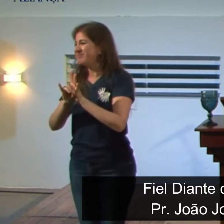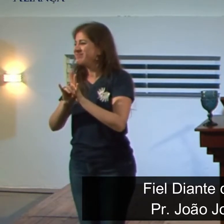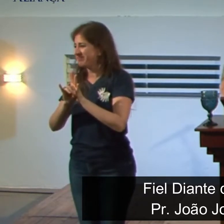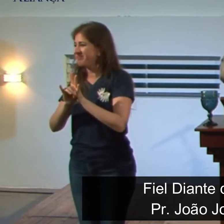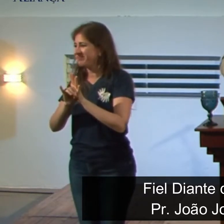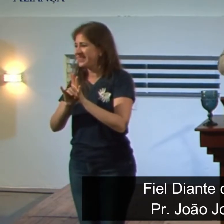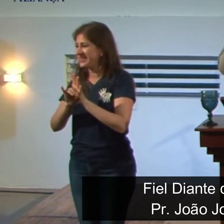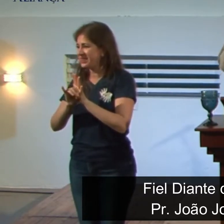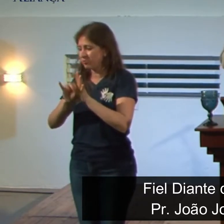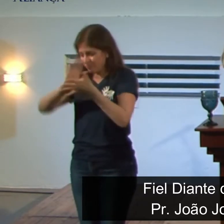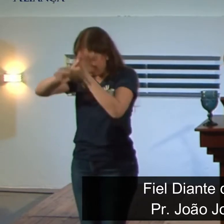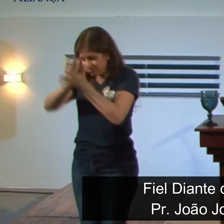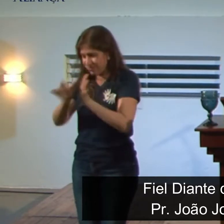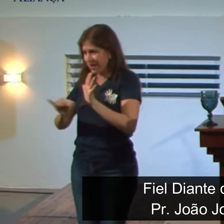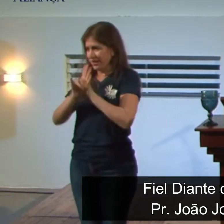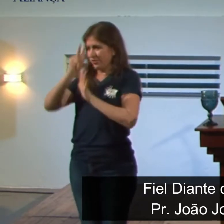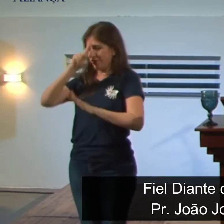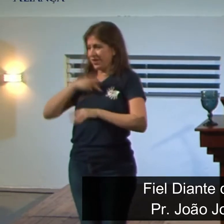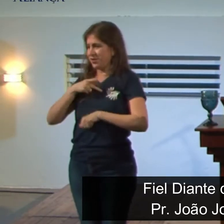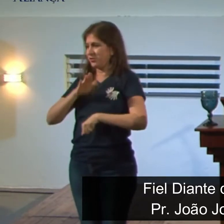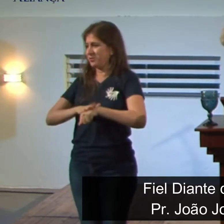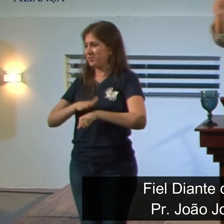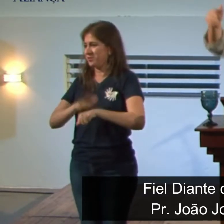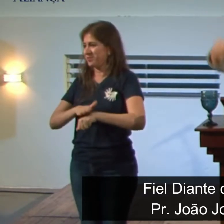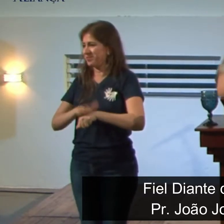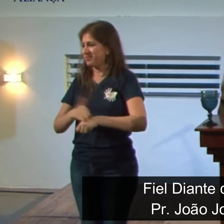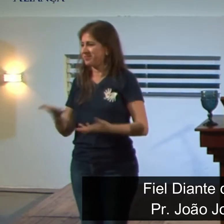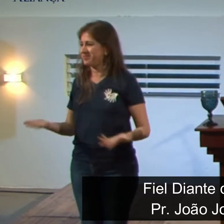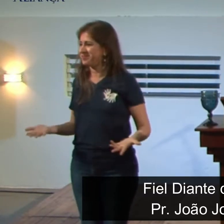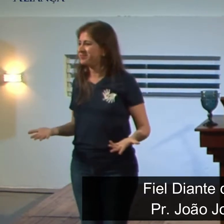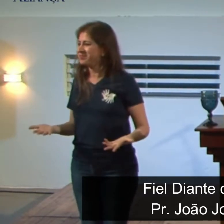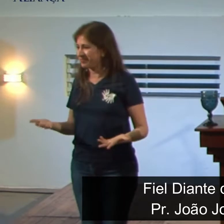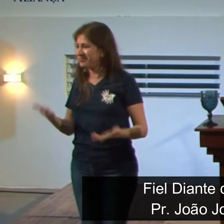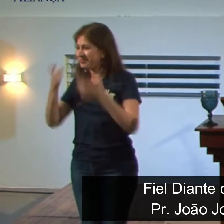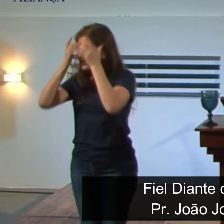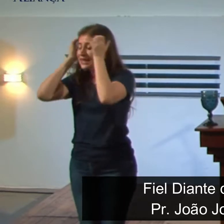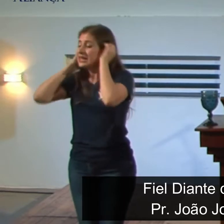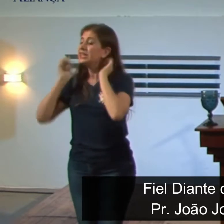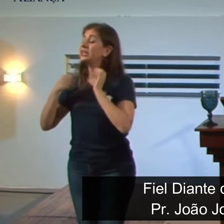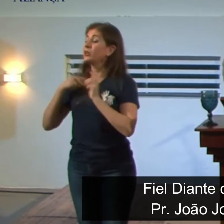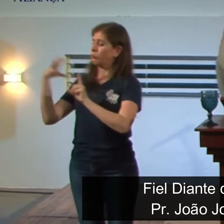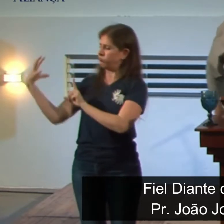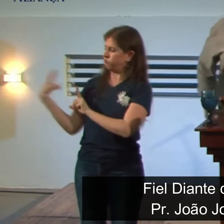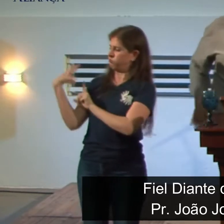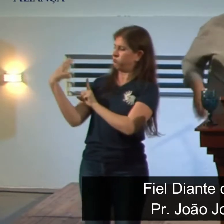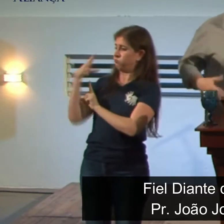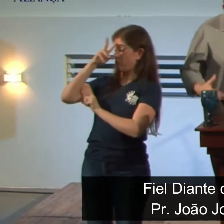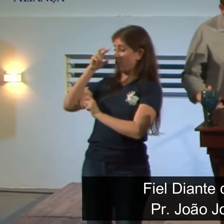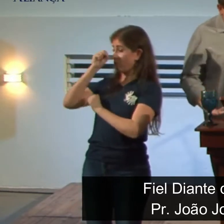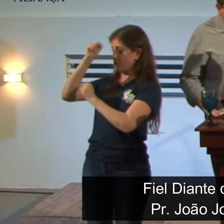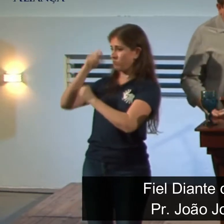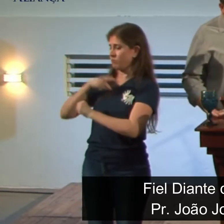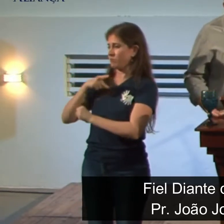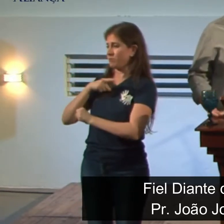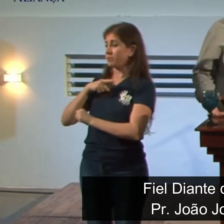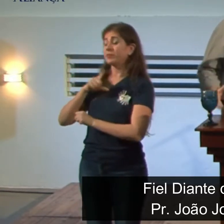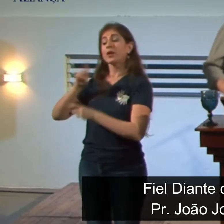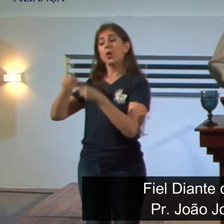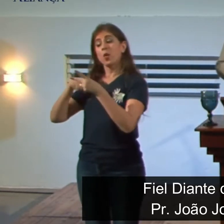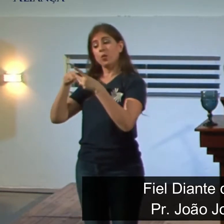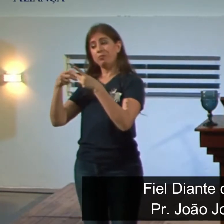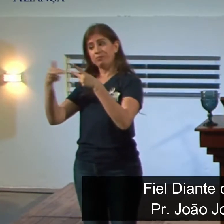objetivos deles focarem em jovens do palácio e jovens da nobreza das nações subjugadas. Outra questão também